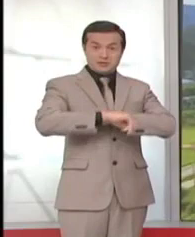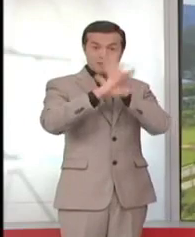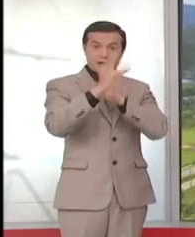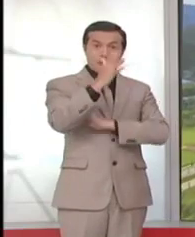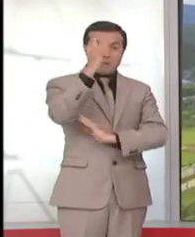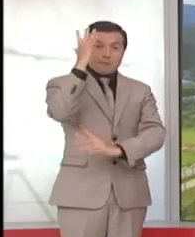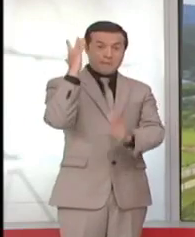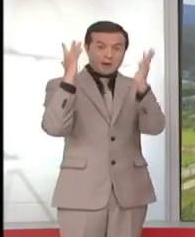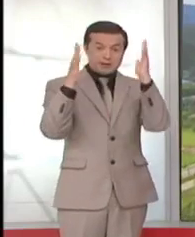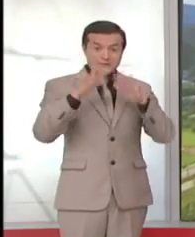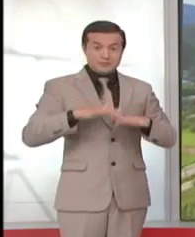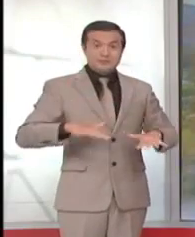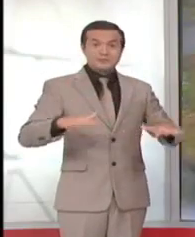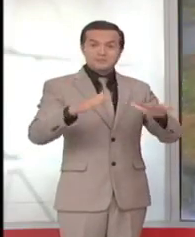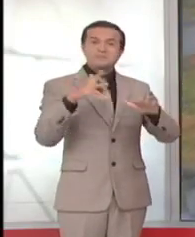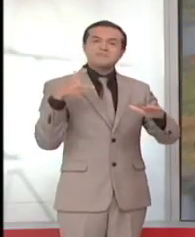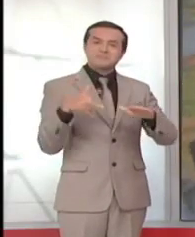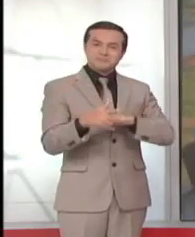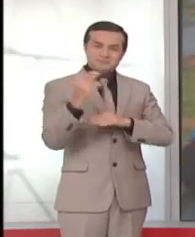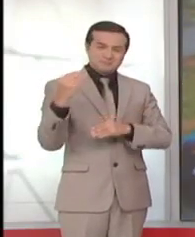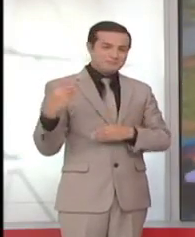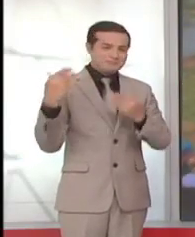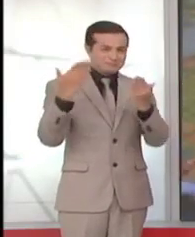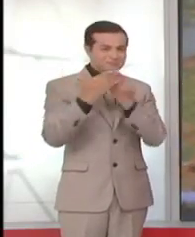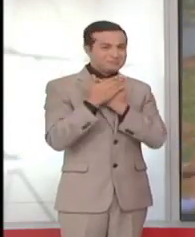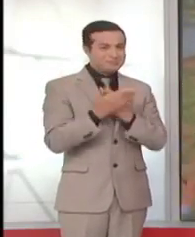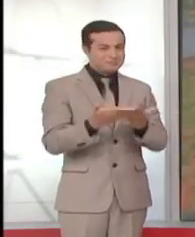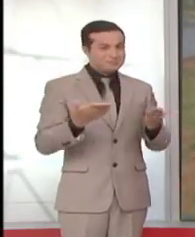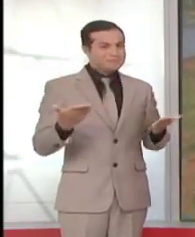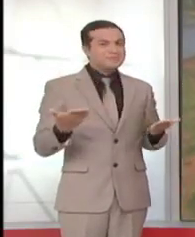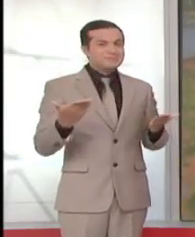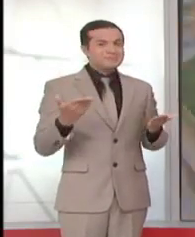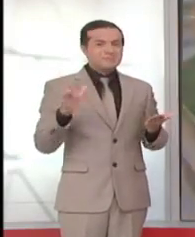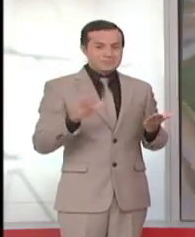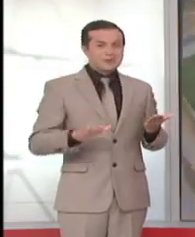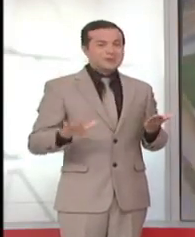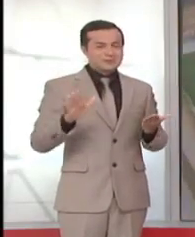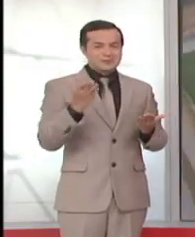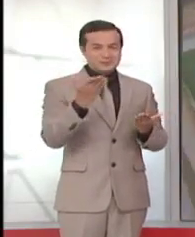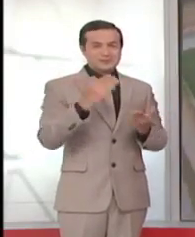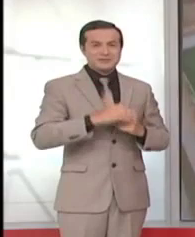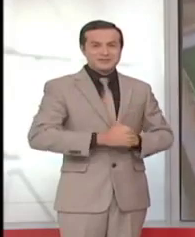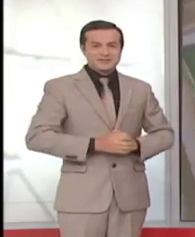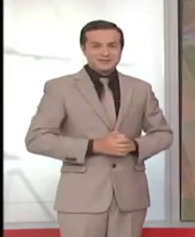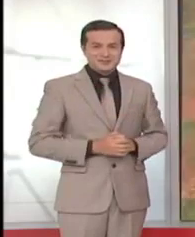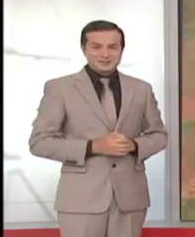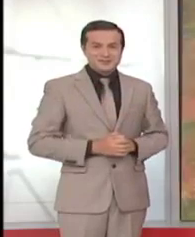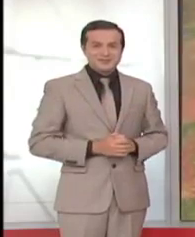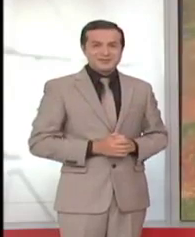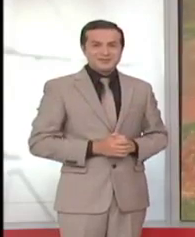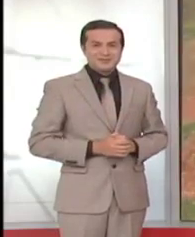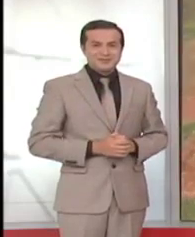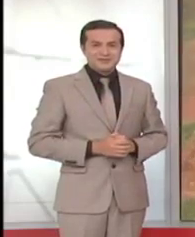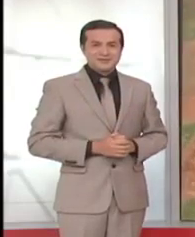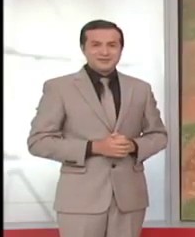Cantón Paute, se realizará el acto de entrega de esta estructura a la población. César Tacuri, Vintimilla, Medios Públicos.